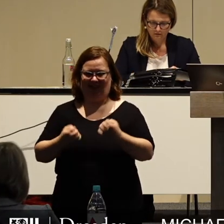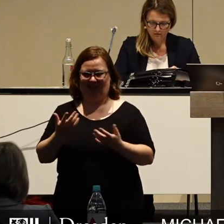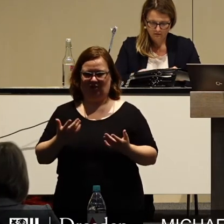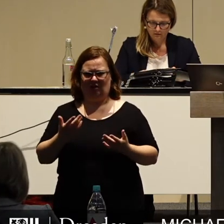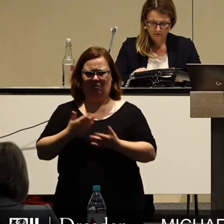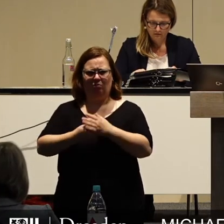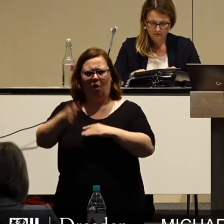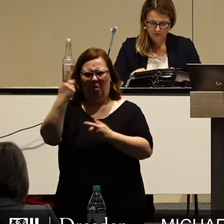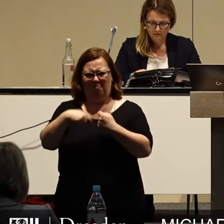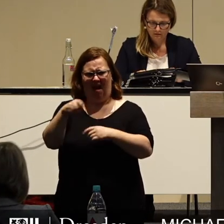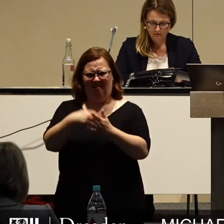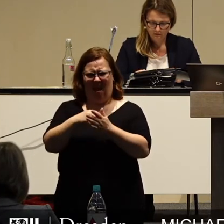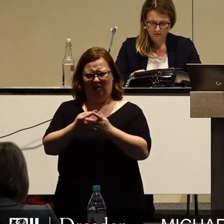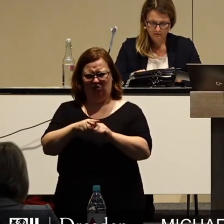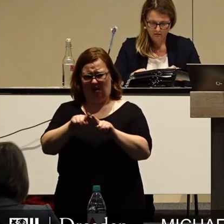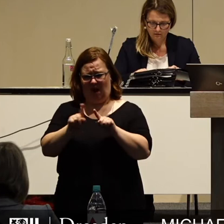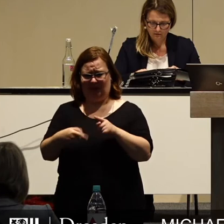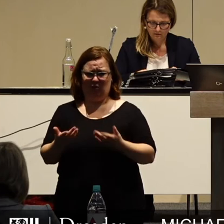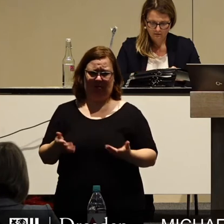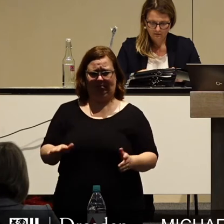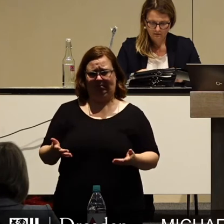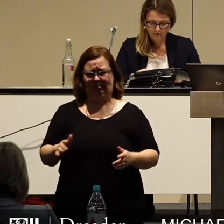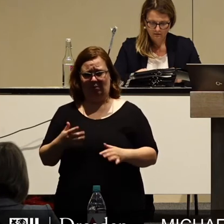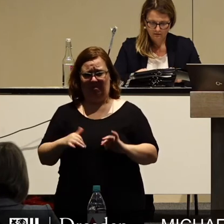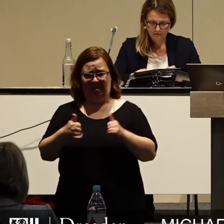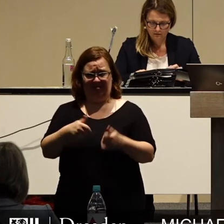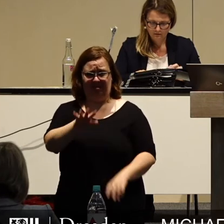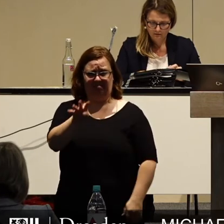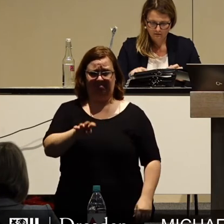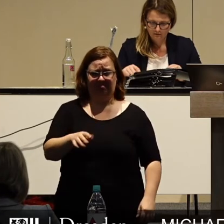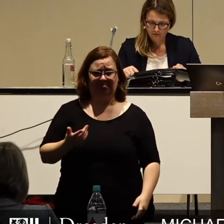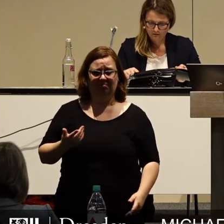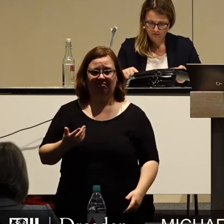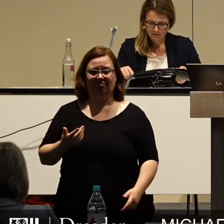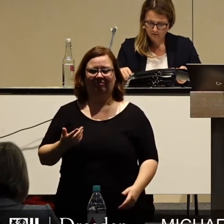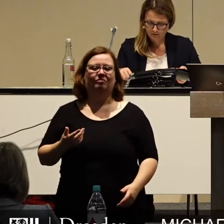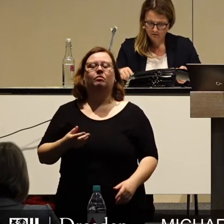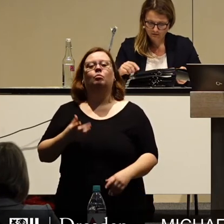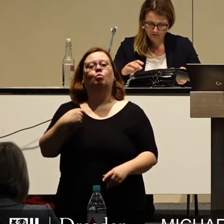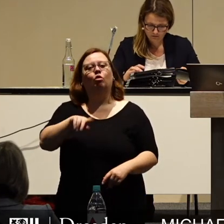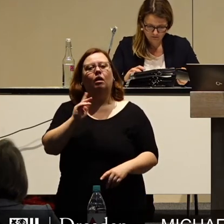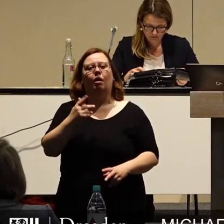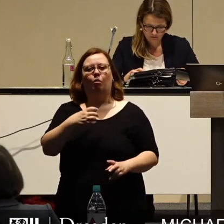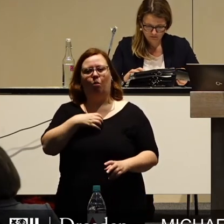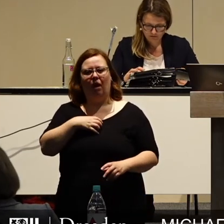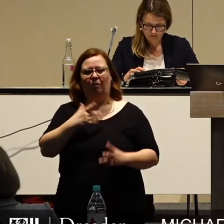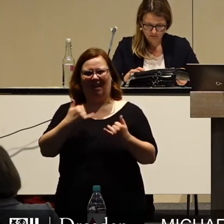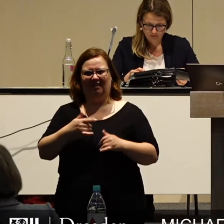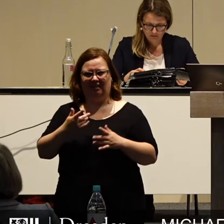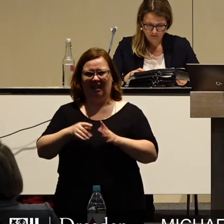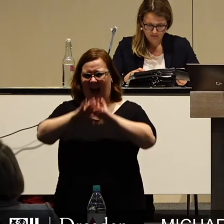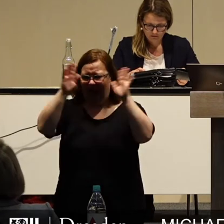Mehrwertsteuerabsenkung denke. Ob die mit den Maßnahmen verbundene gigantische Verschuldung